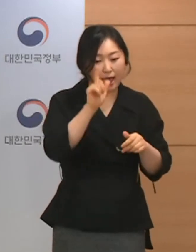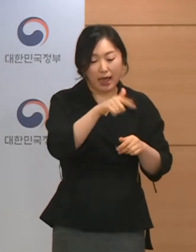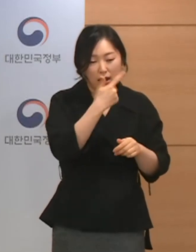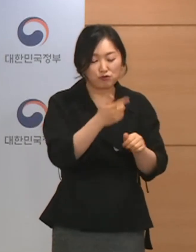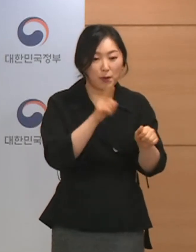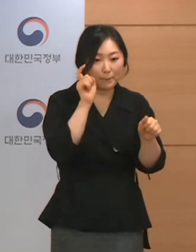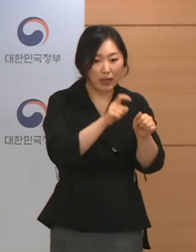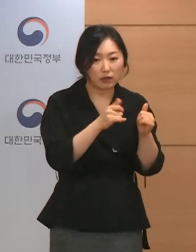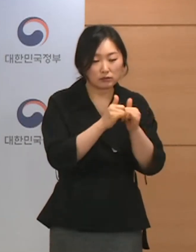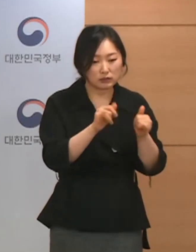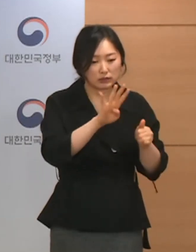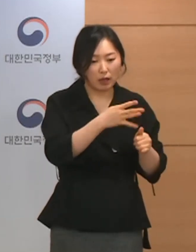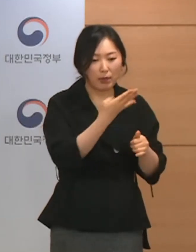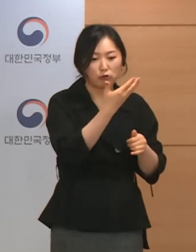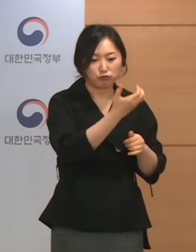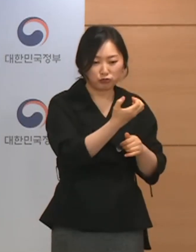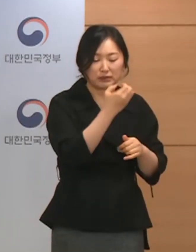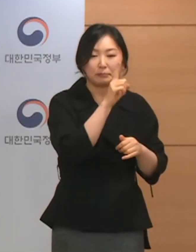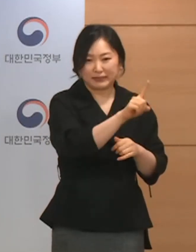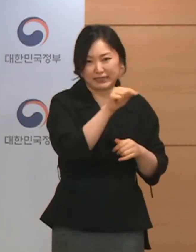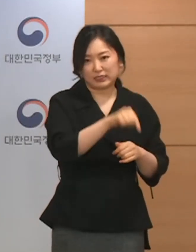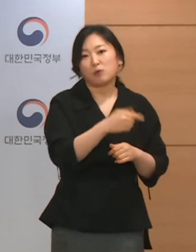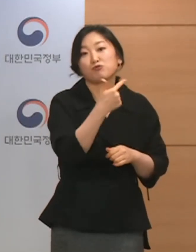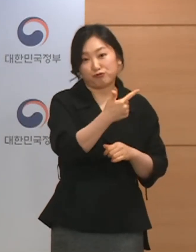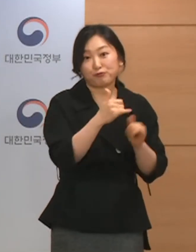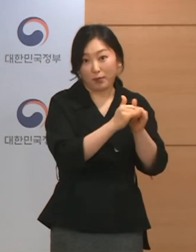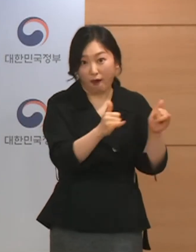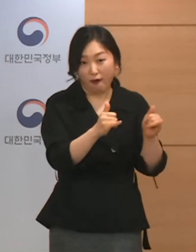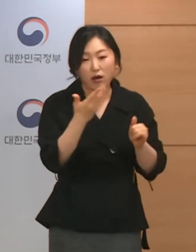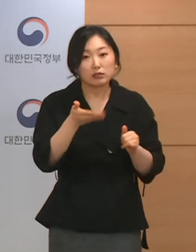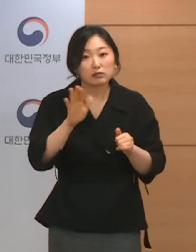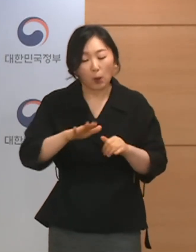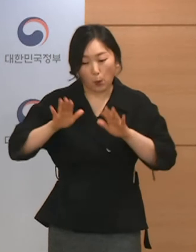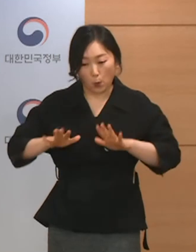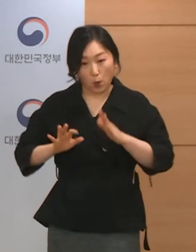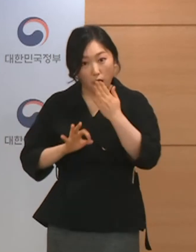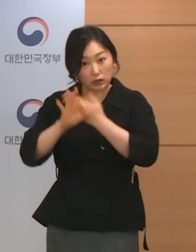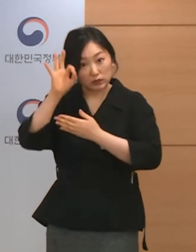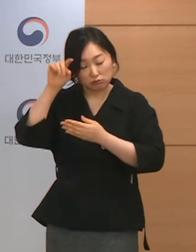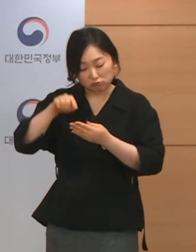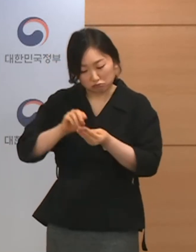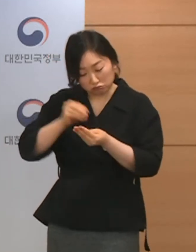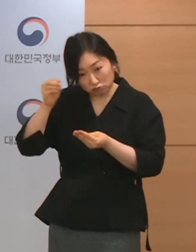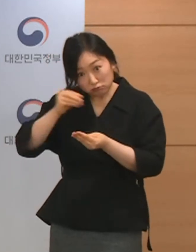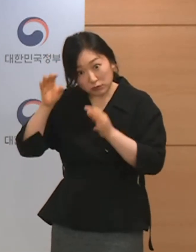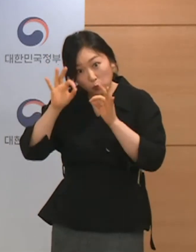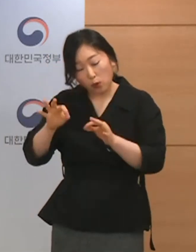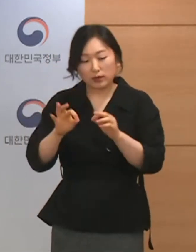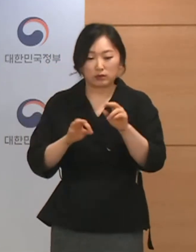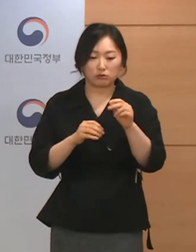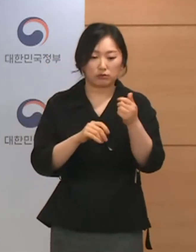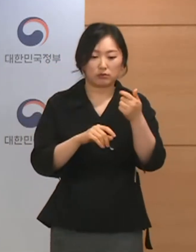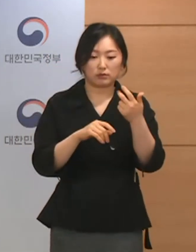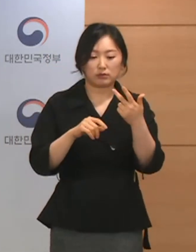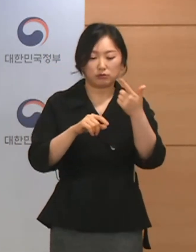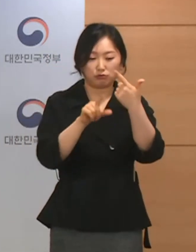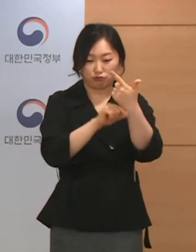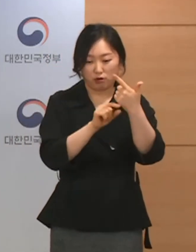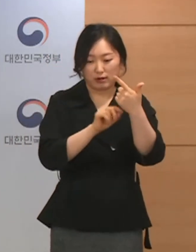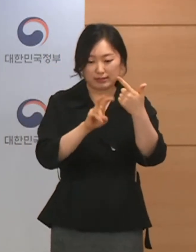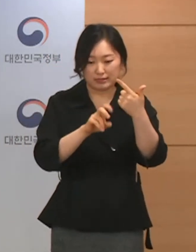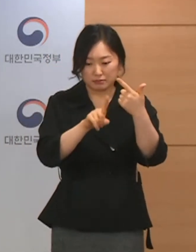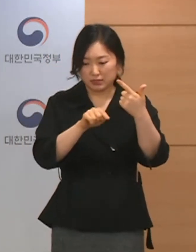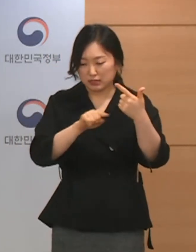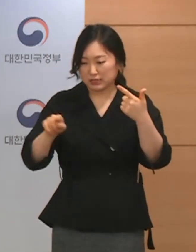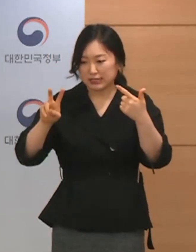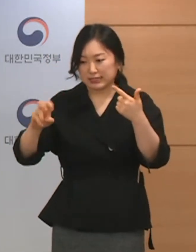수는 491.6명입니다. 그런데 오늘 아침 보도자료에는 21일부터 27일간의